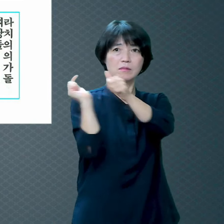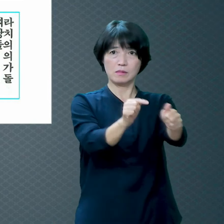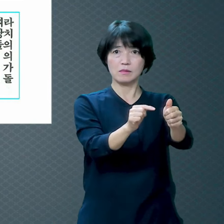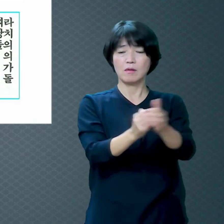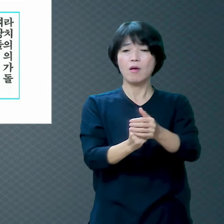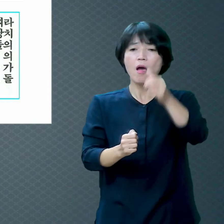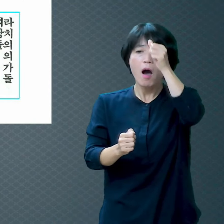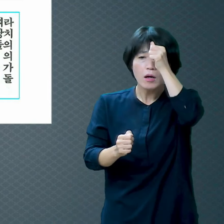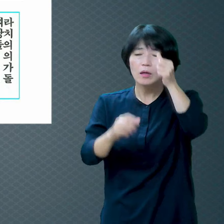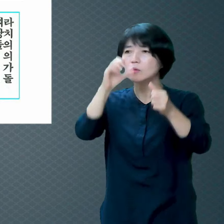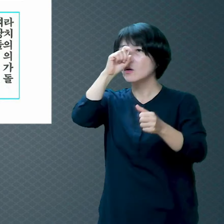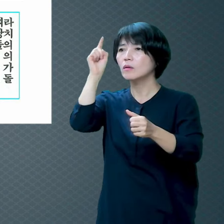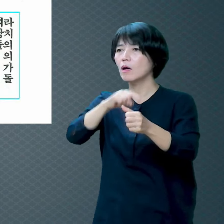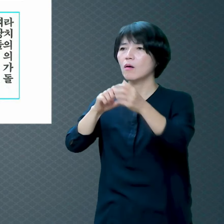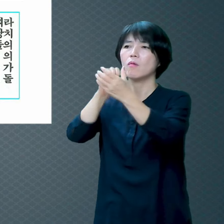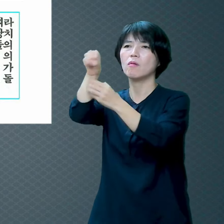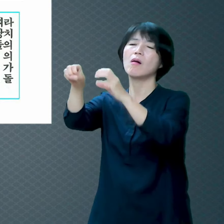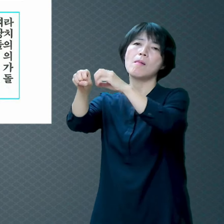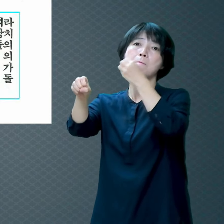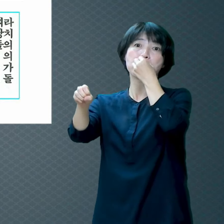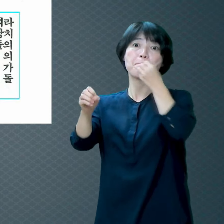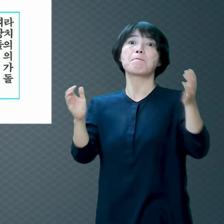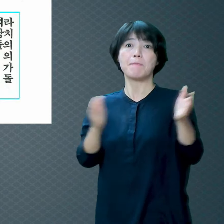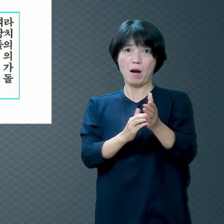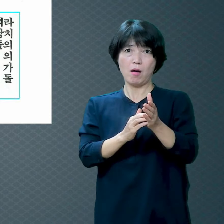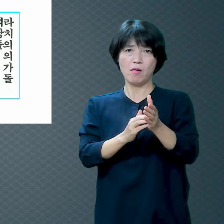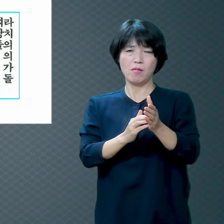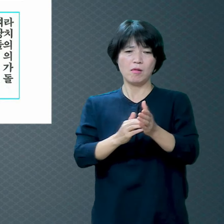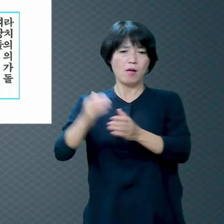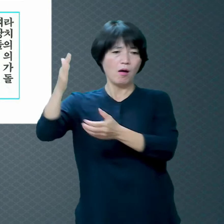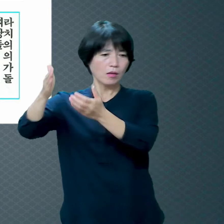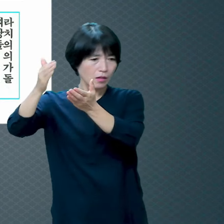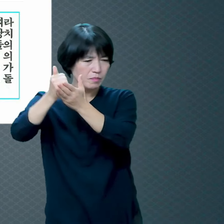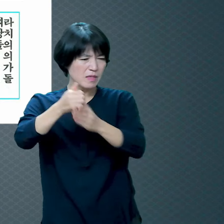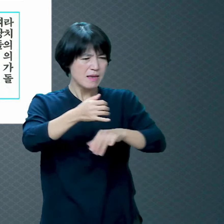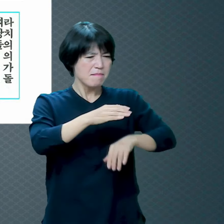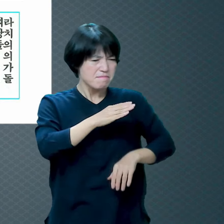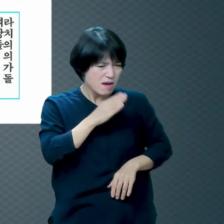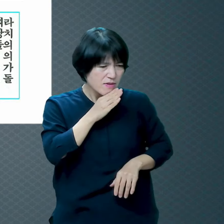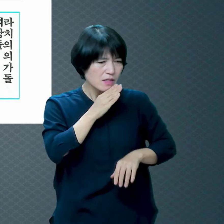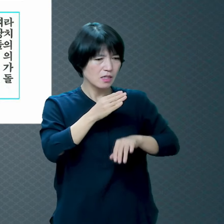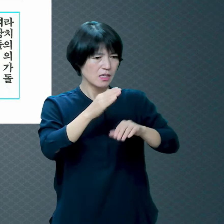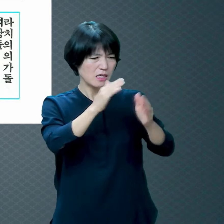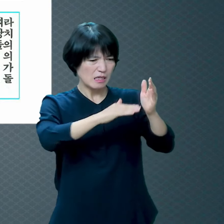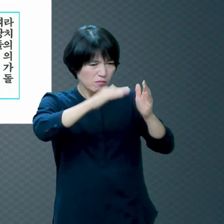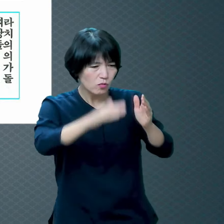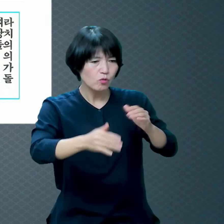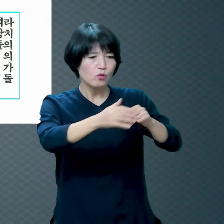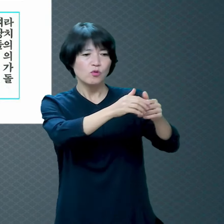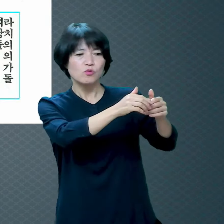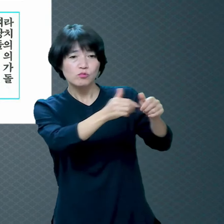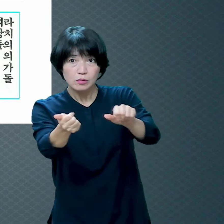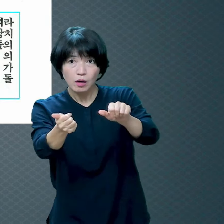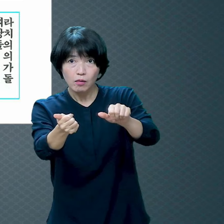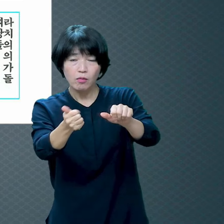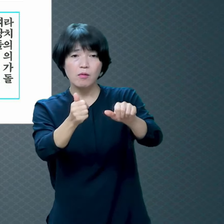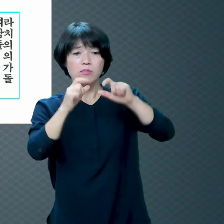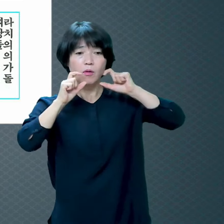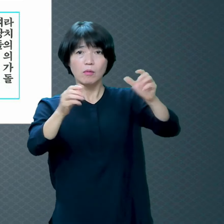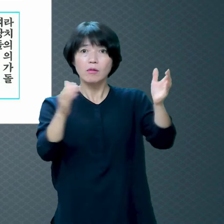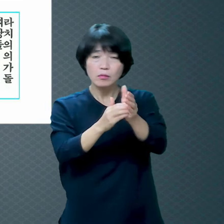선악과를 먹었어요 정령 죽으리라 몸은 계속 살았습니다